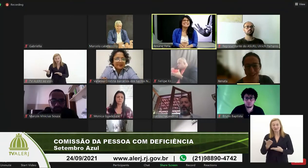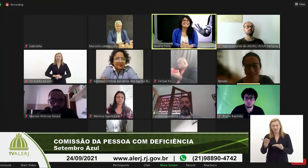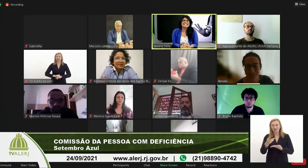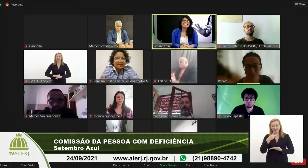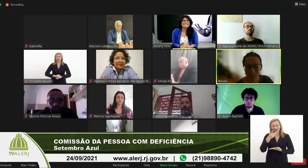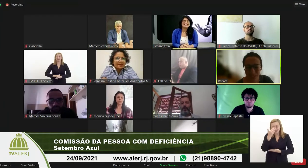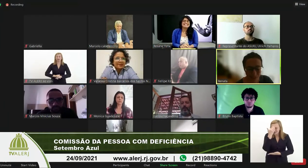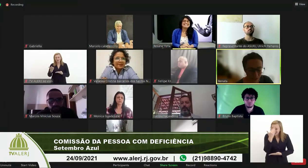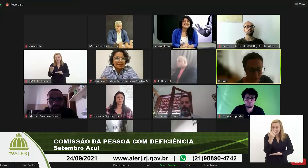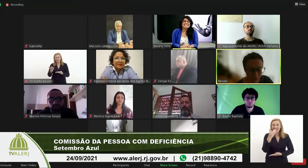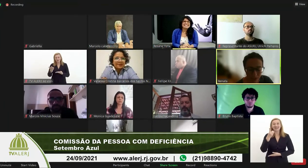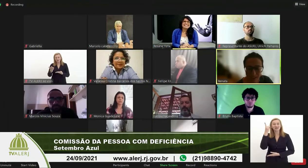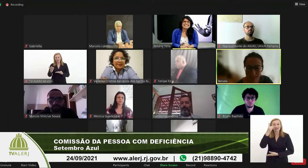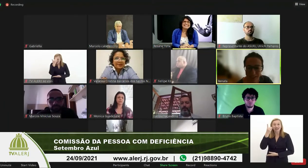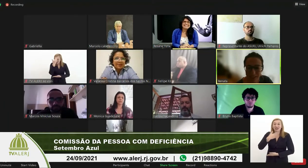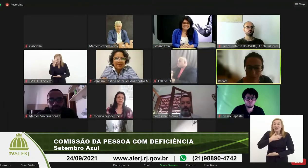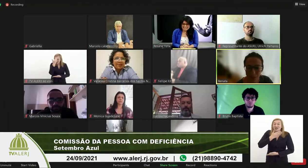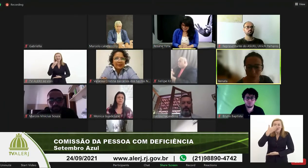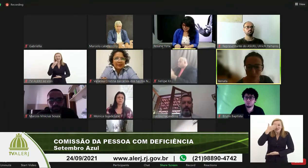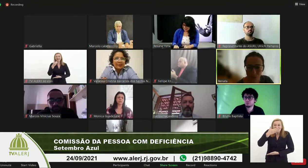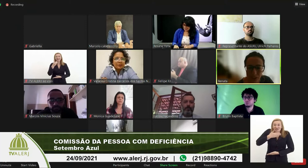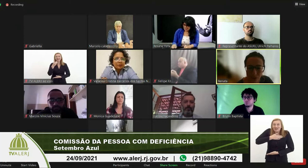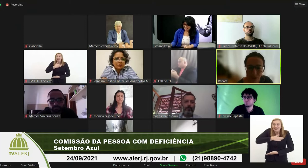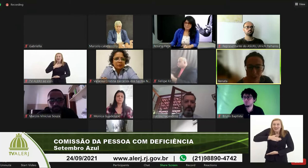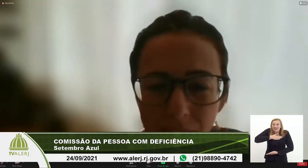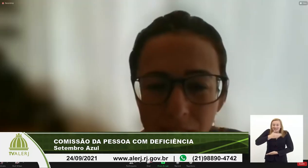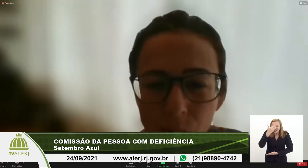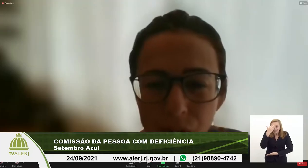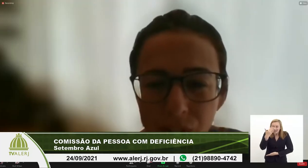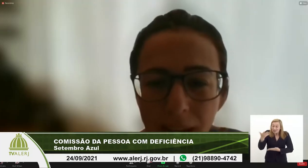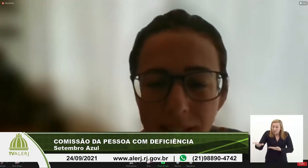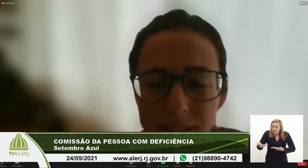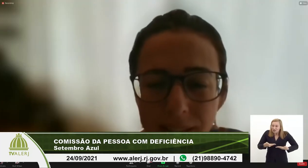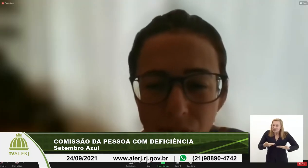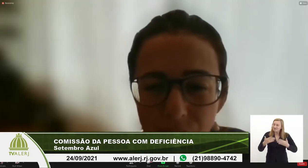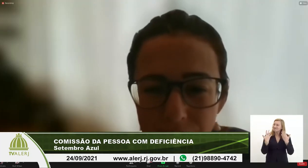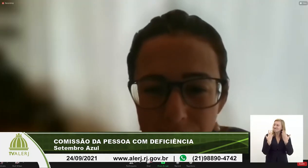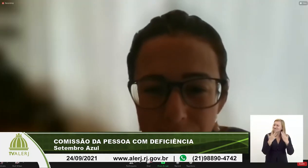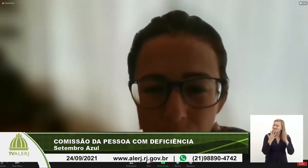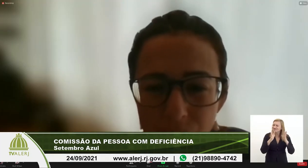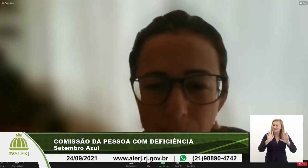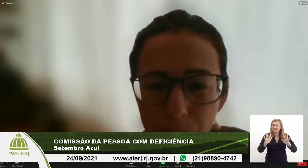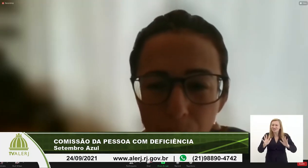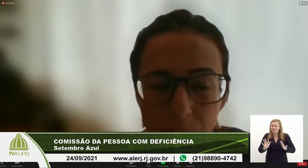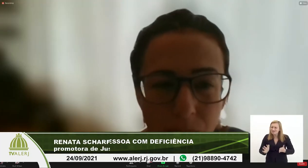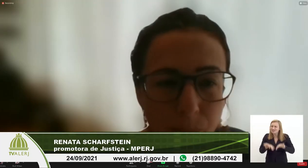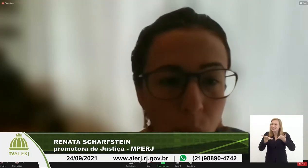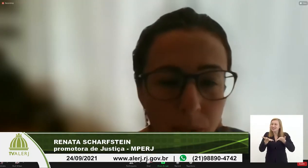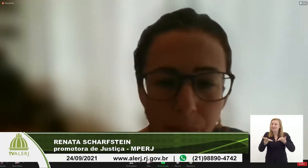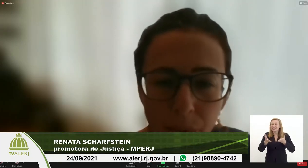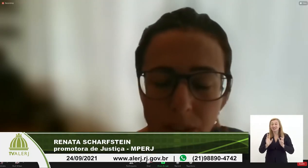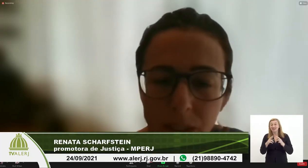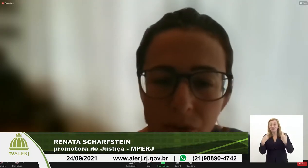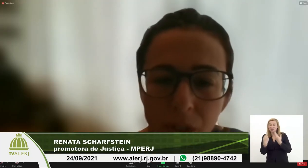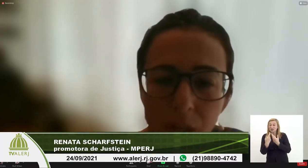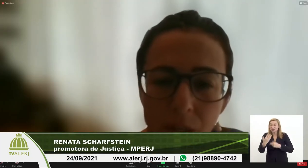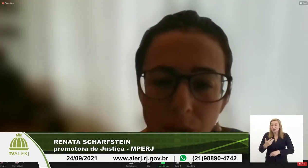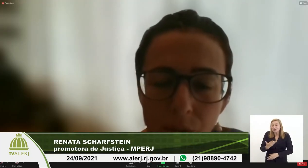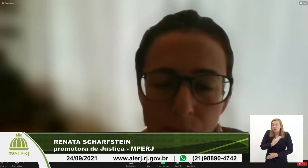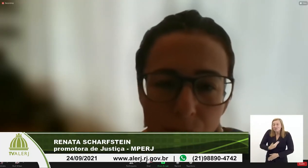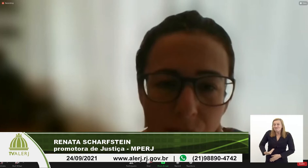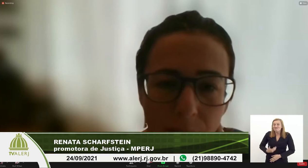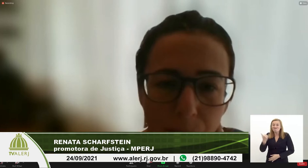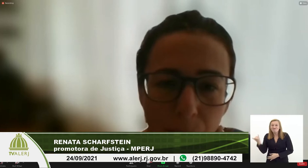obrigada deputada gostaria de agradecer pelo convite elogiar a iniciativa dessa audiência pública muito importante